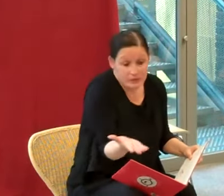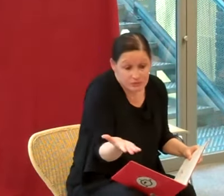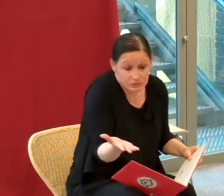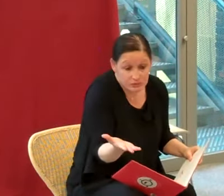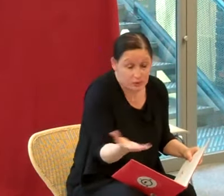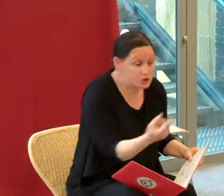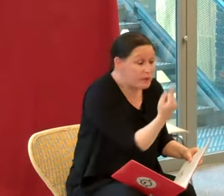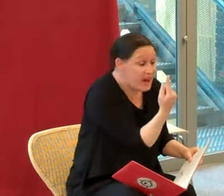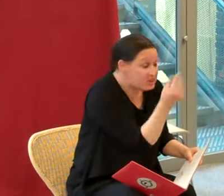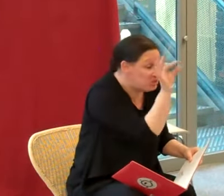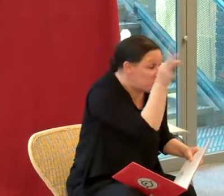vous. je parle.